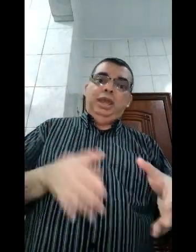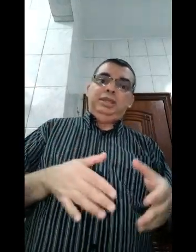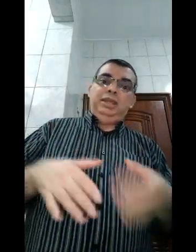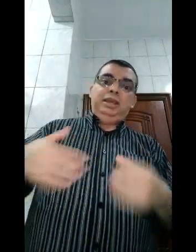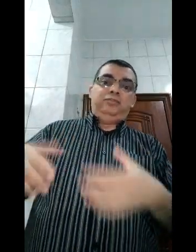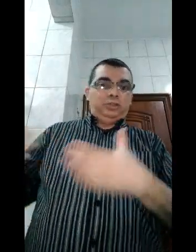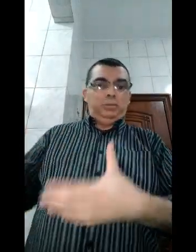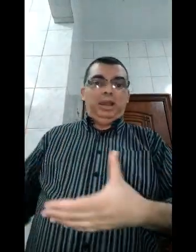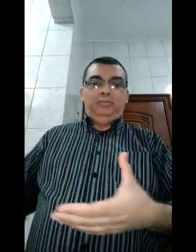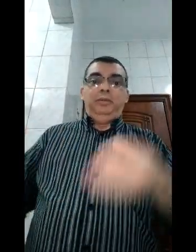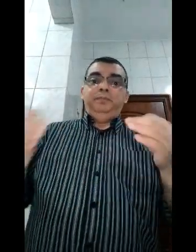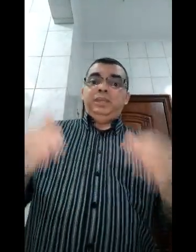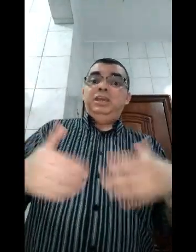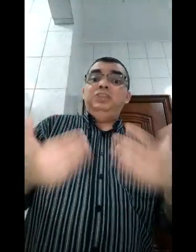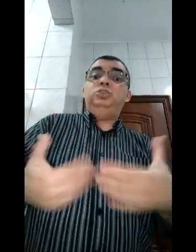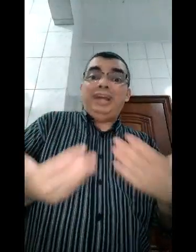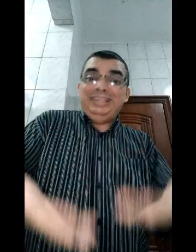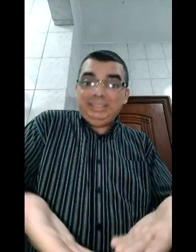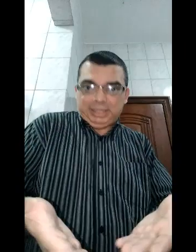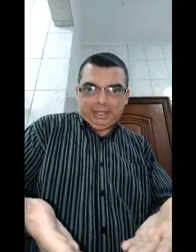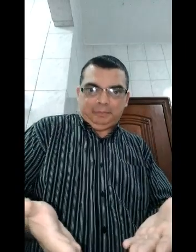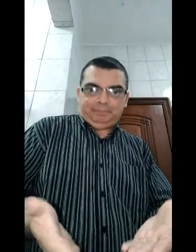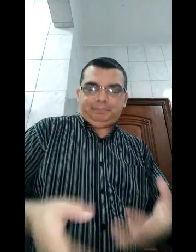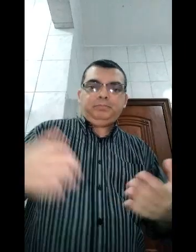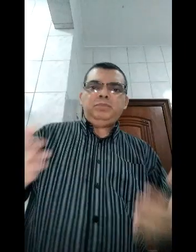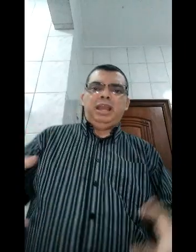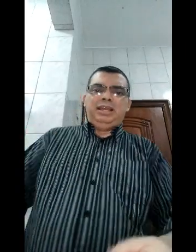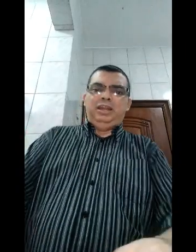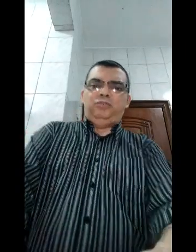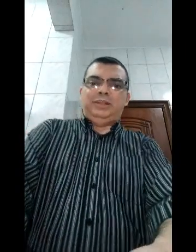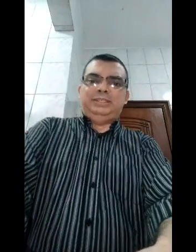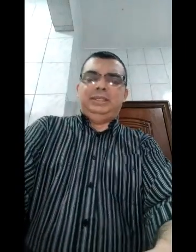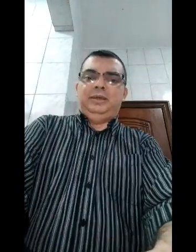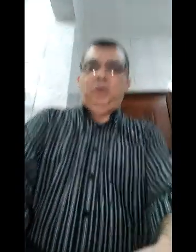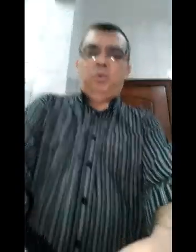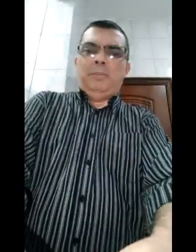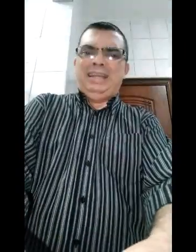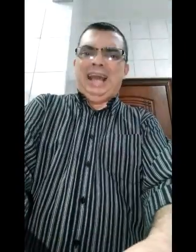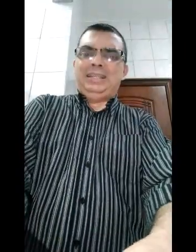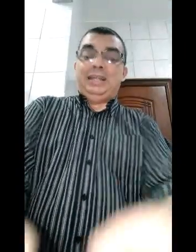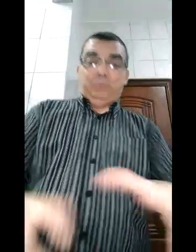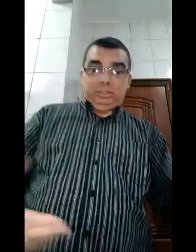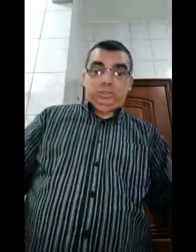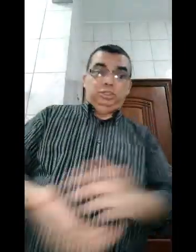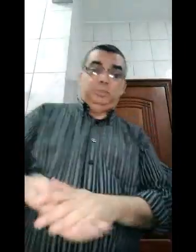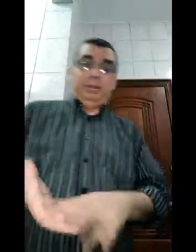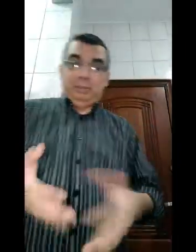é que ele faz uma live e ridiculariza ela. Ela querendo fazer uma bariátrica, uma cirurgia pra